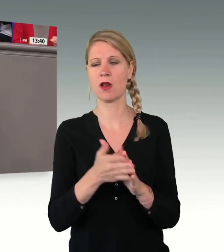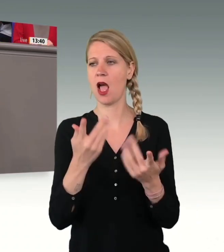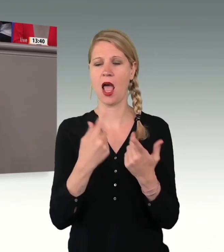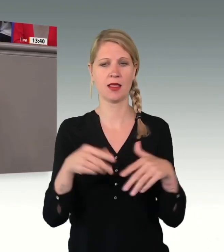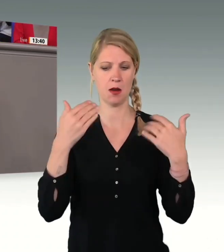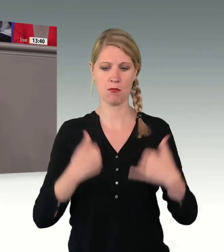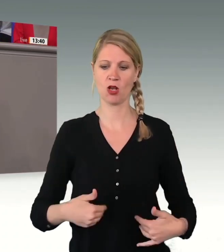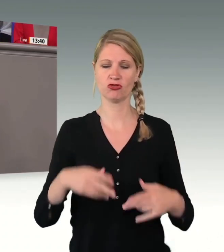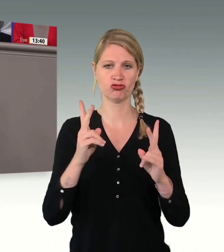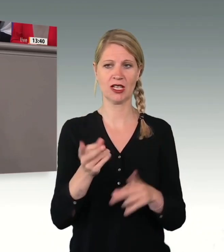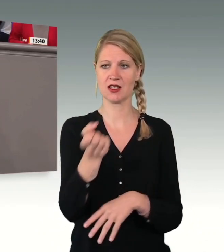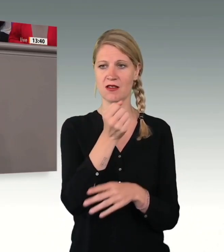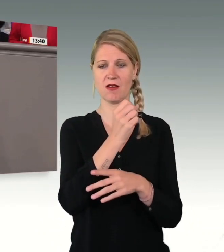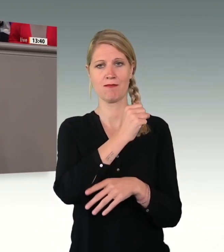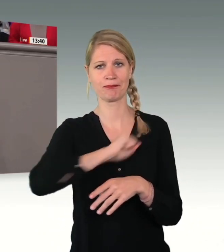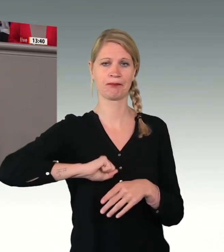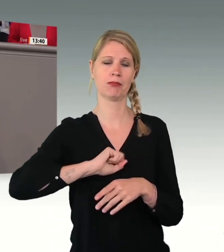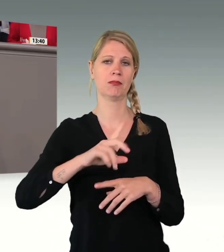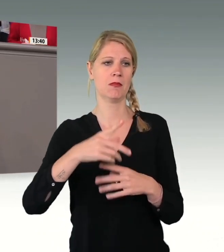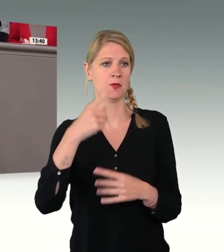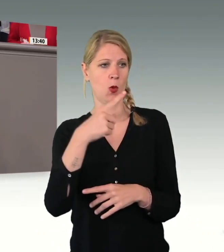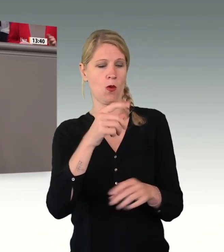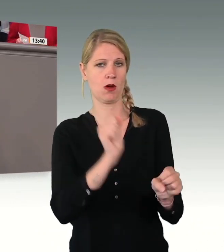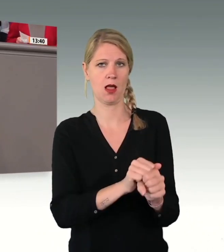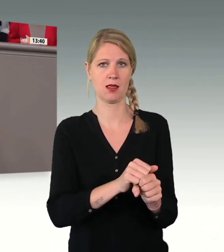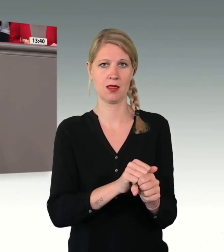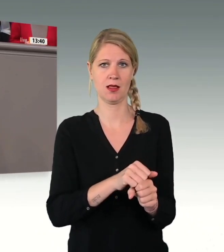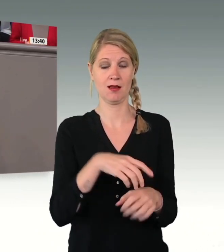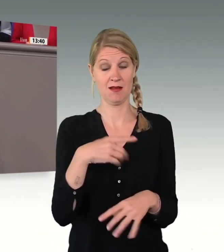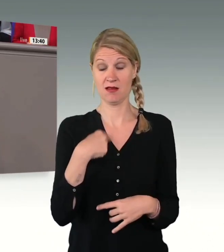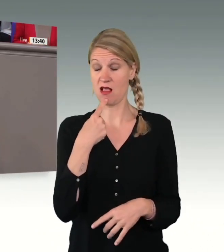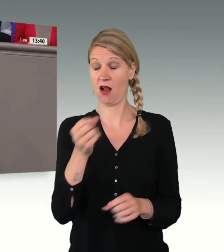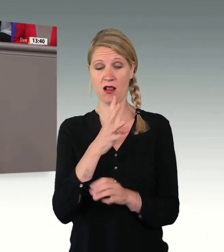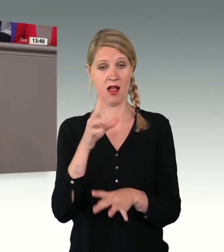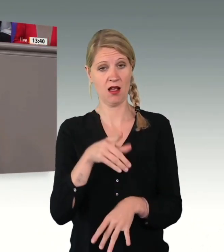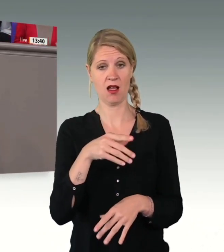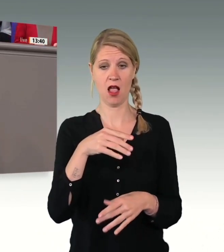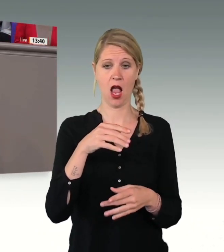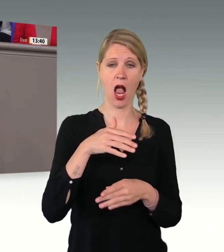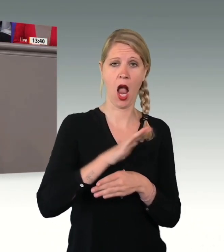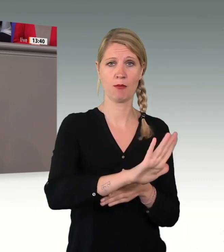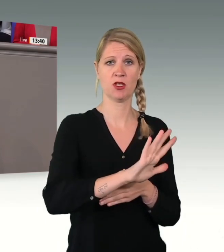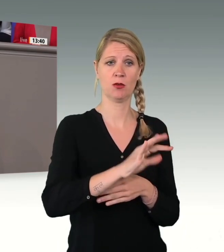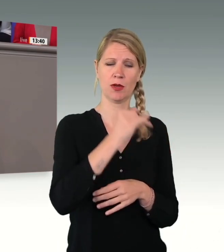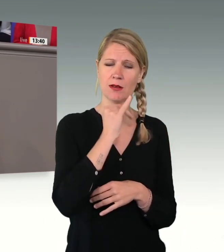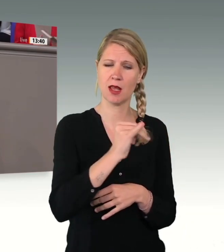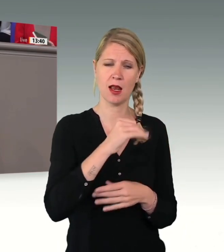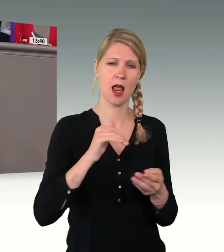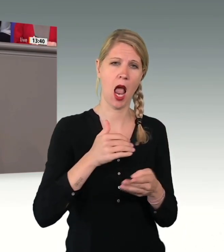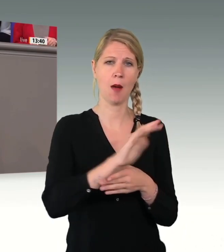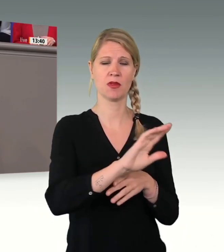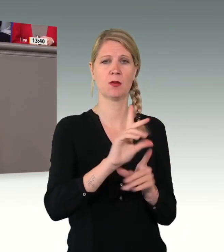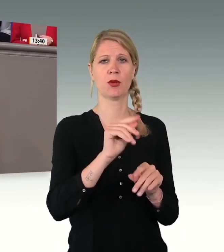Ihnen ganz klar, jede einzelne dieser Abschiebung ist eine zu viel. Viele der betroffenen Menschen